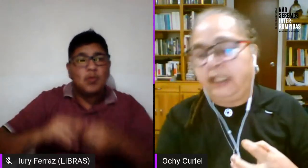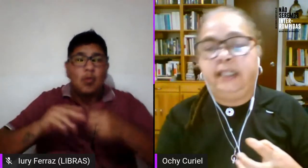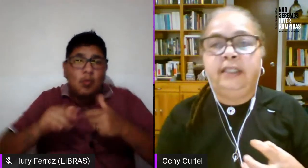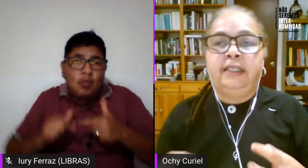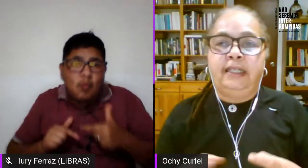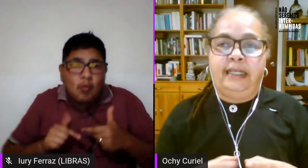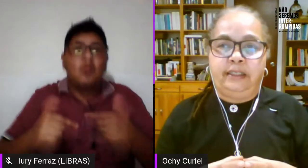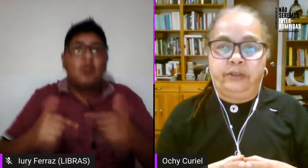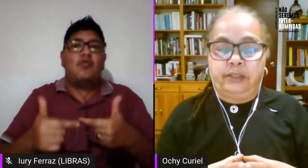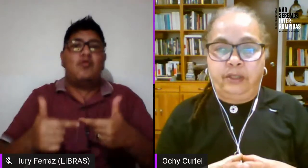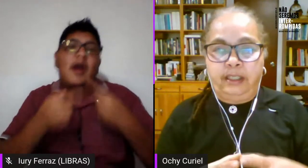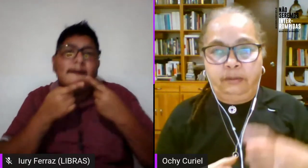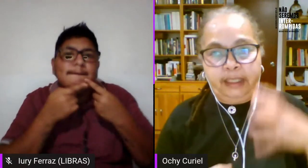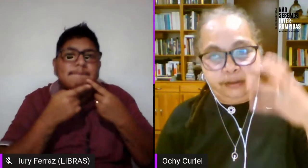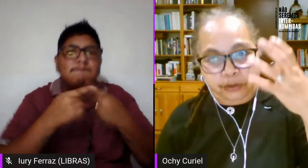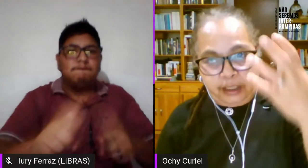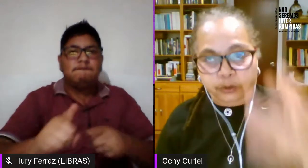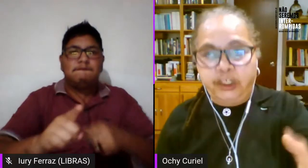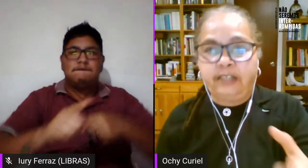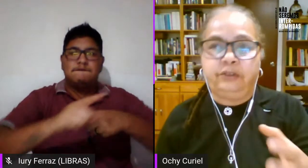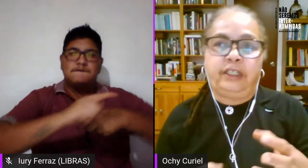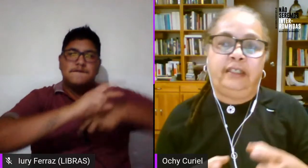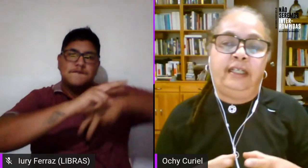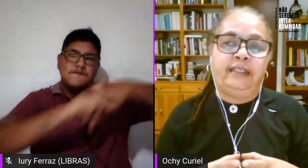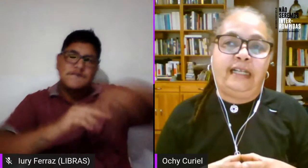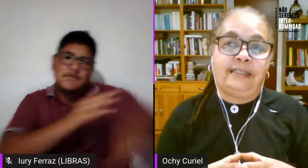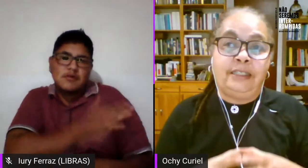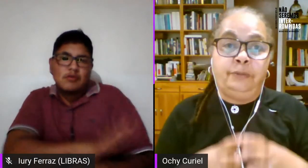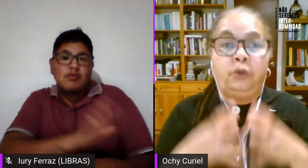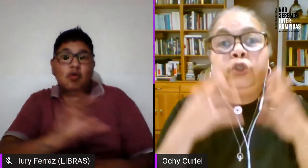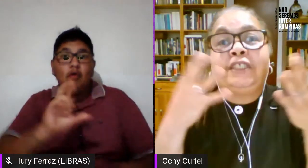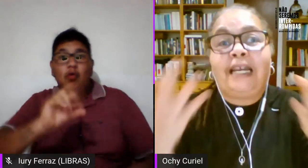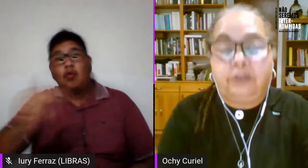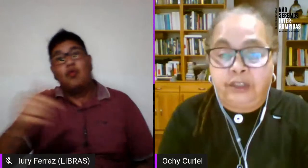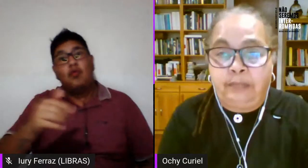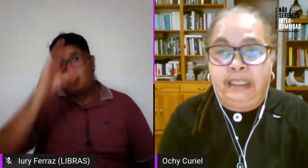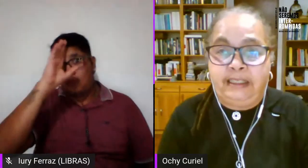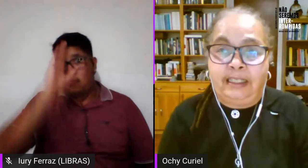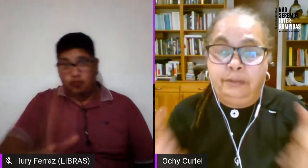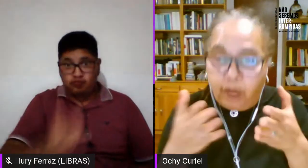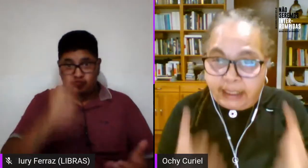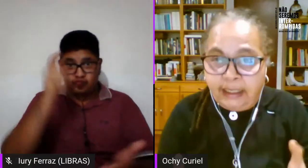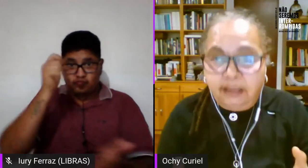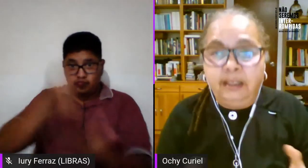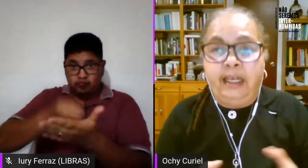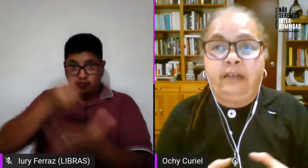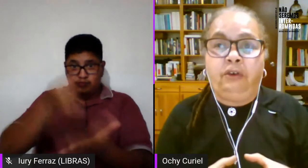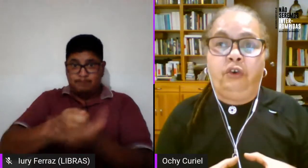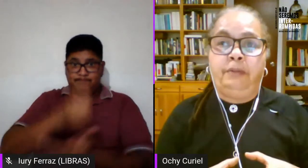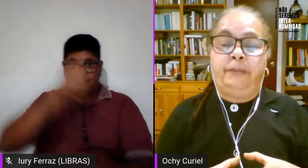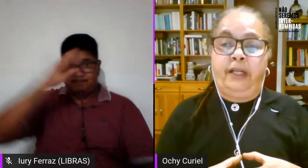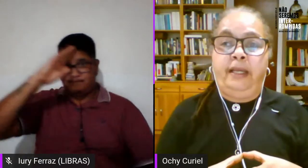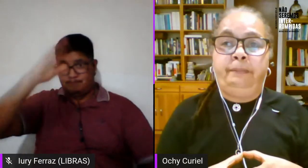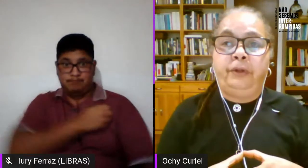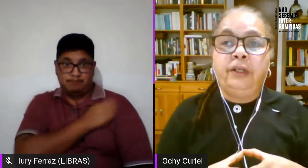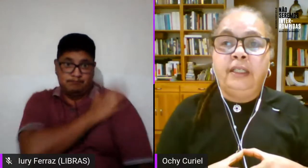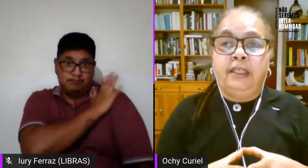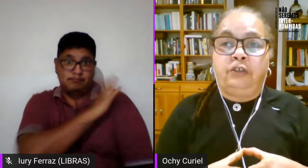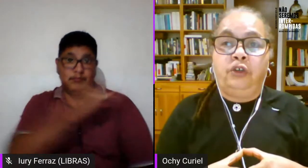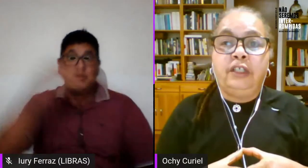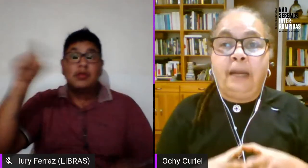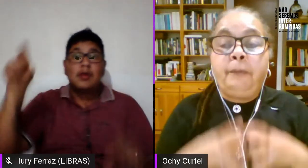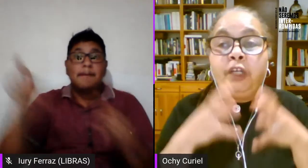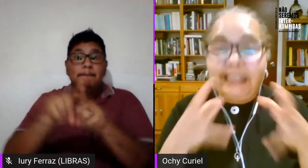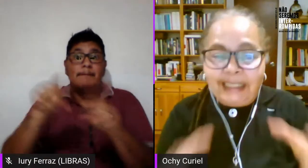luchar contra la heterosexualidad obligatoria luchar contra el clasismo luchar contra el militarismo aquí en Colombia por ejemplo